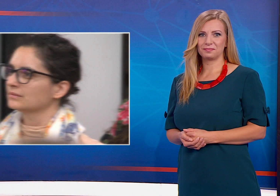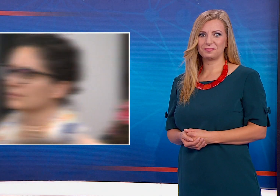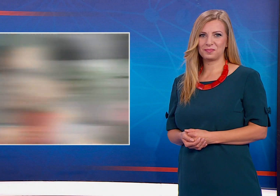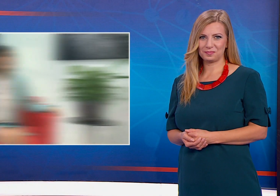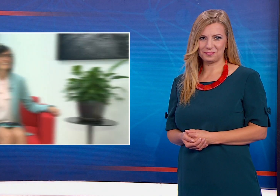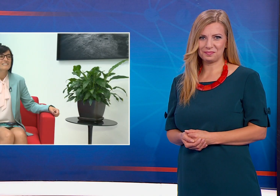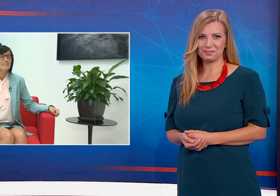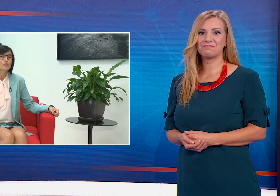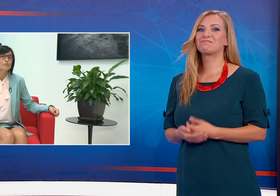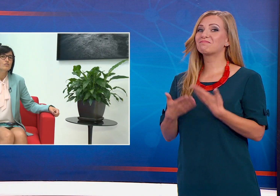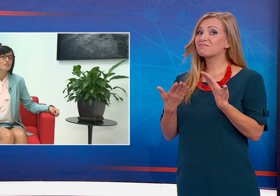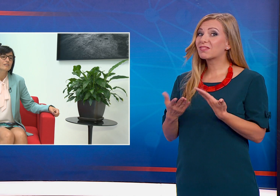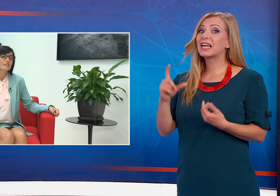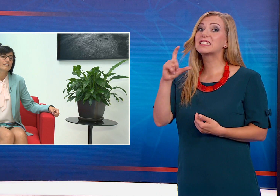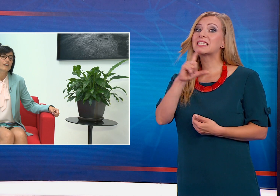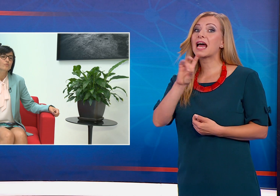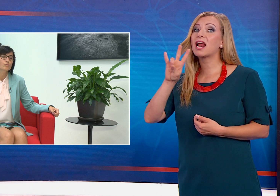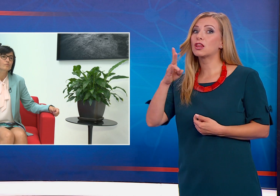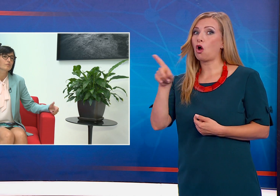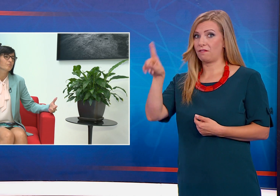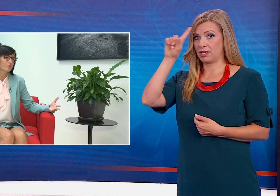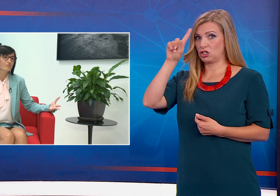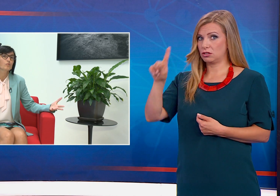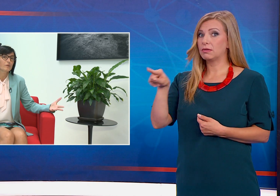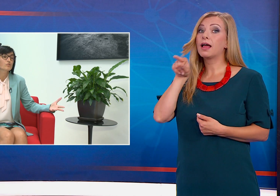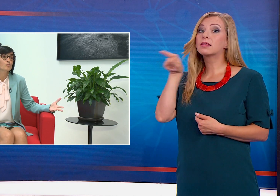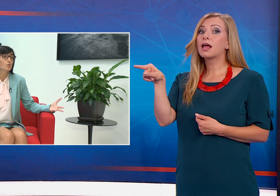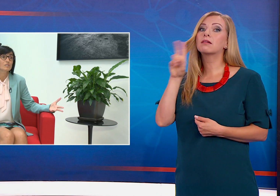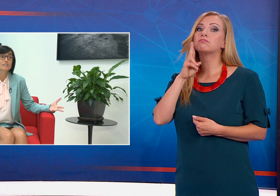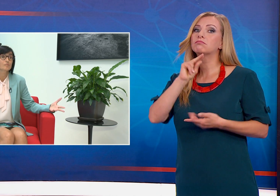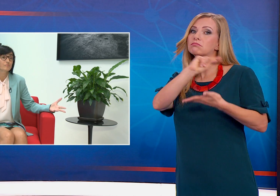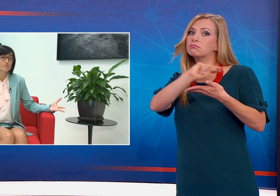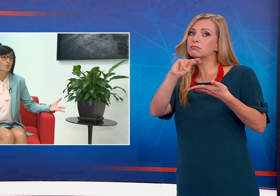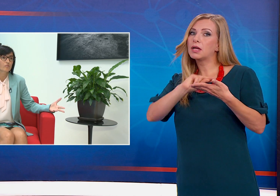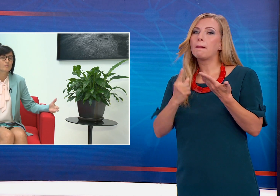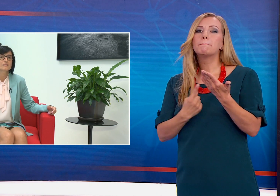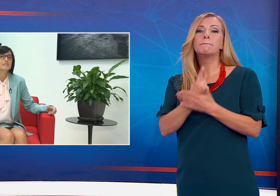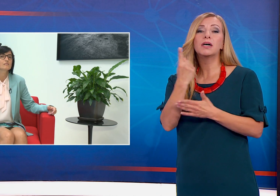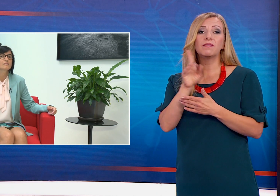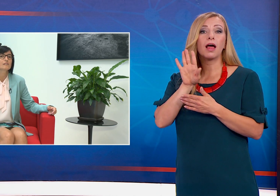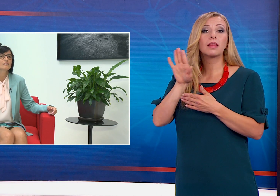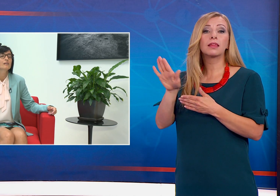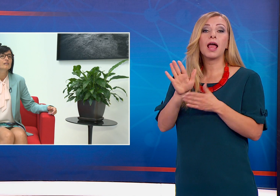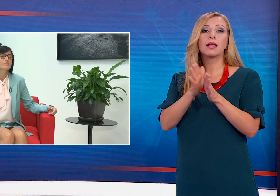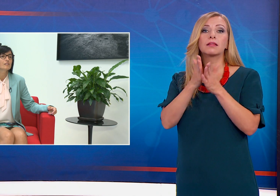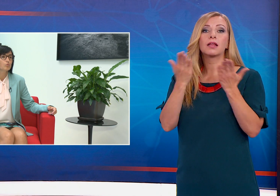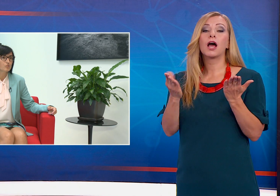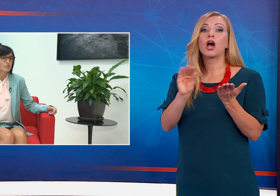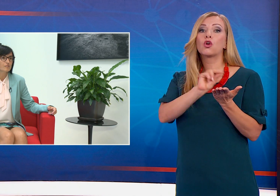Сара Нович е автор, първият роман, всъщност той стана световен бестселър на книгата Момиче за